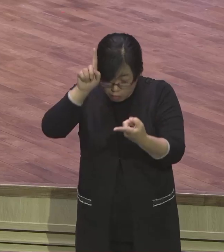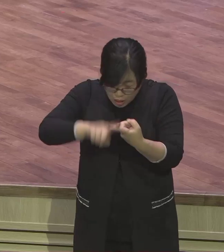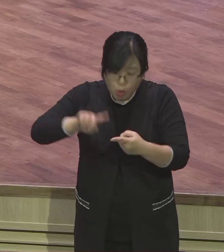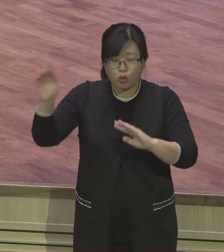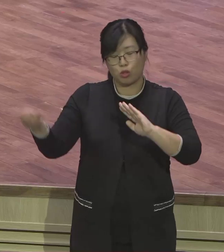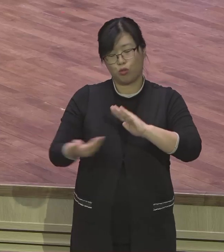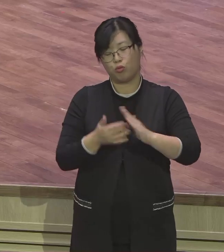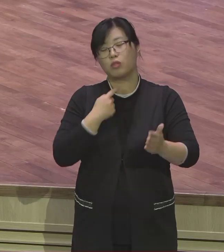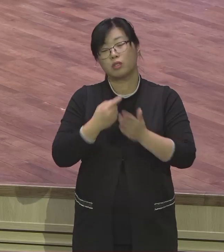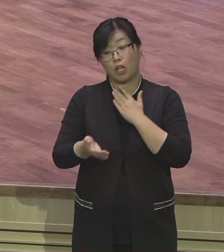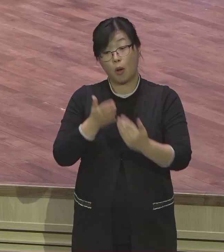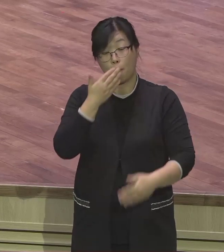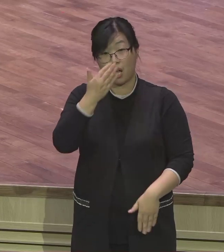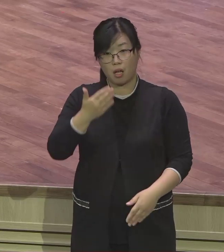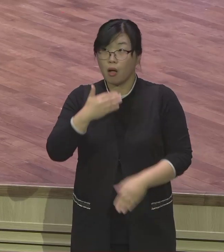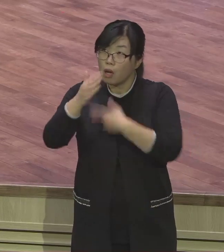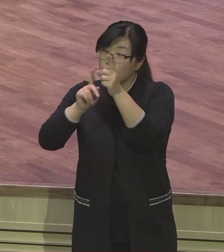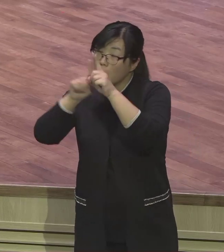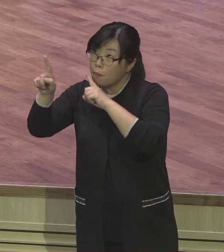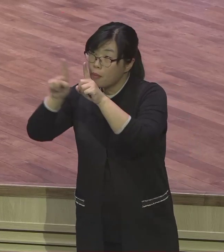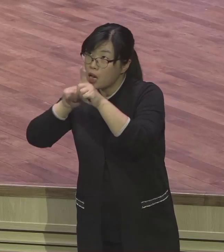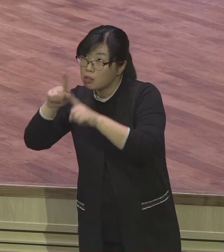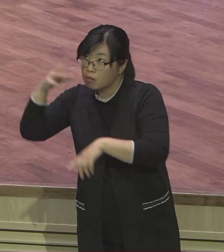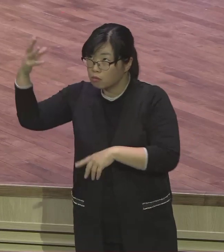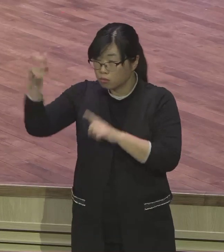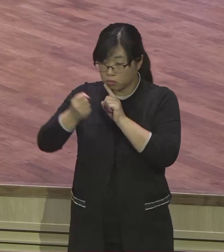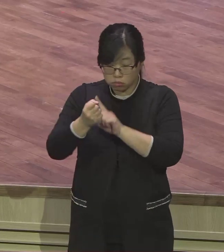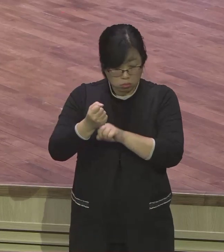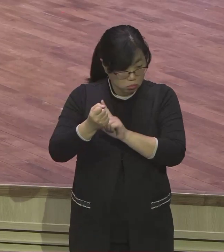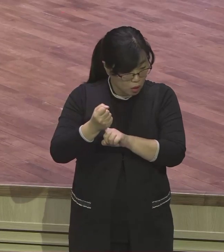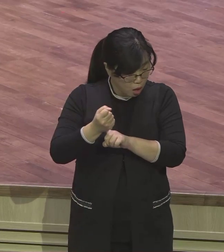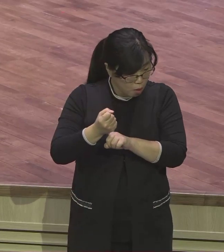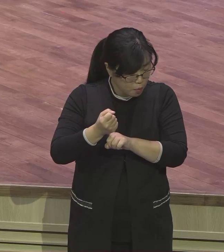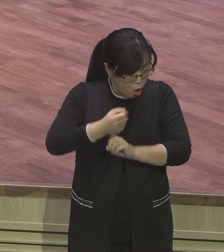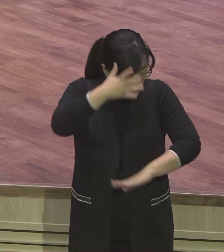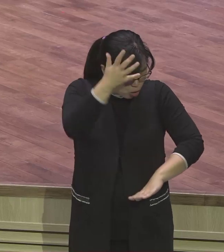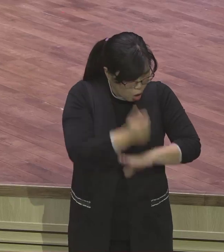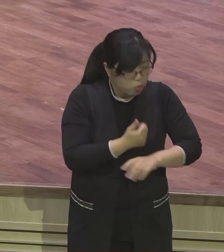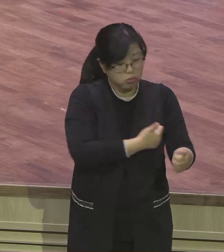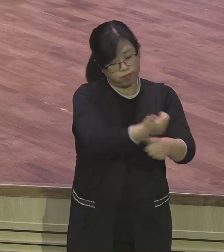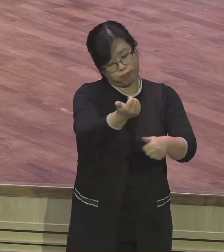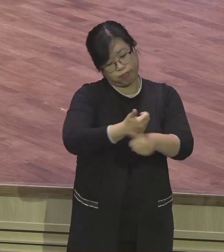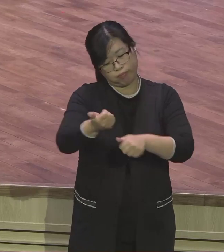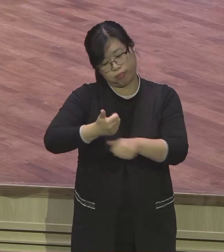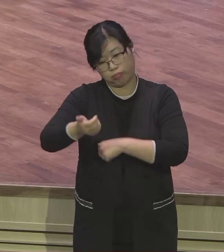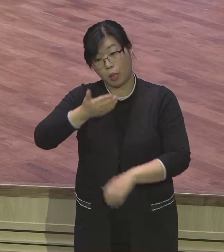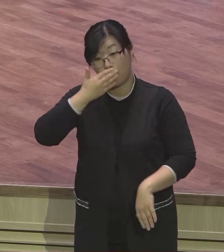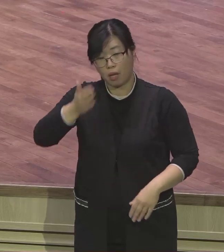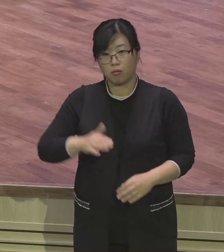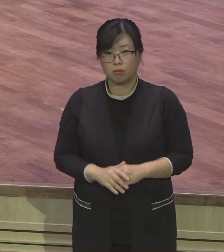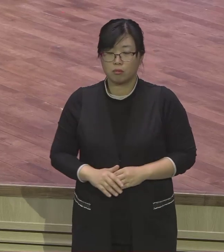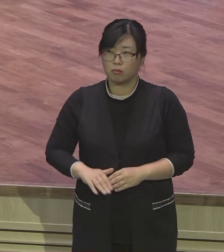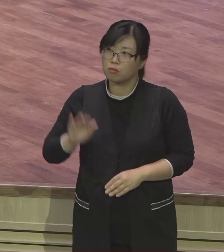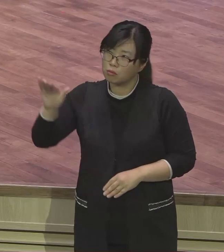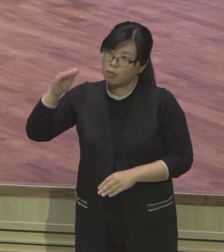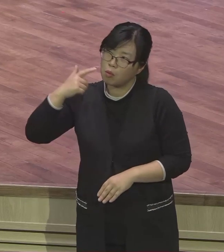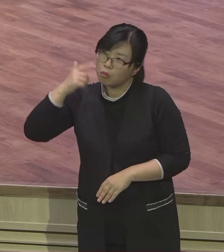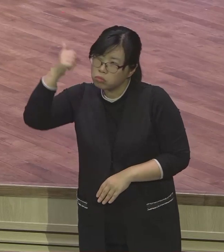결국은 성략이 돼 있어요. 왜 실패하느냐. 왜 외로우냐. 왜 문제 생기고 왜 믿음이 안 자라고 왜 응답 못 받느냐. 하나도